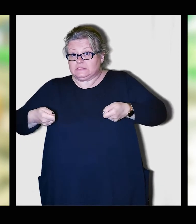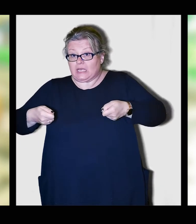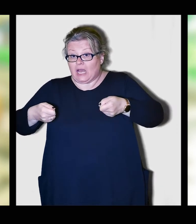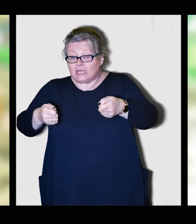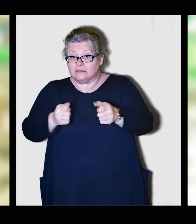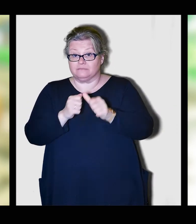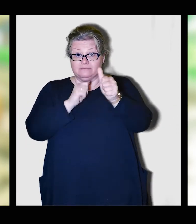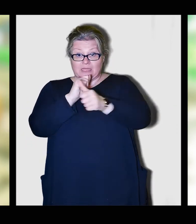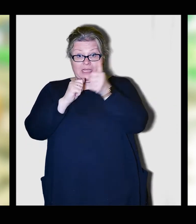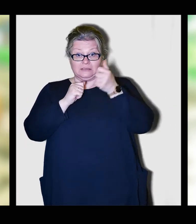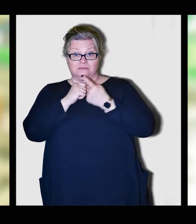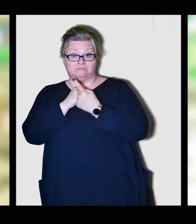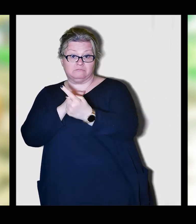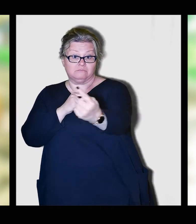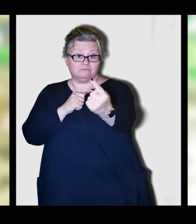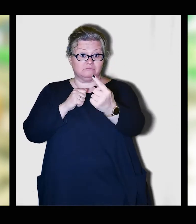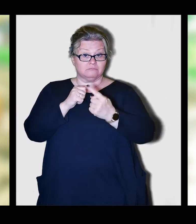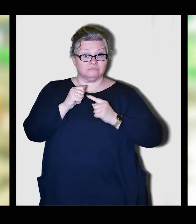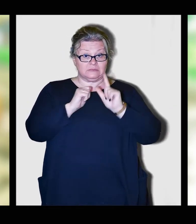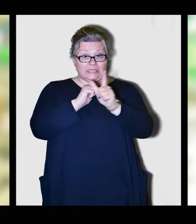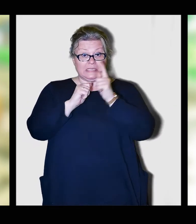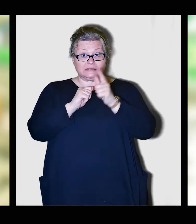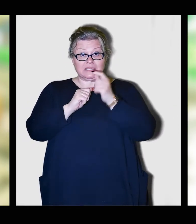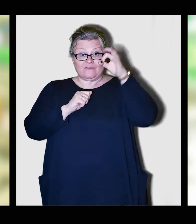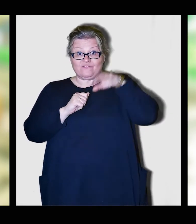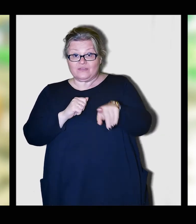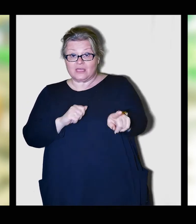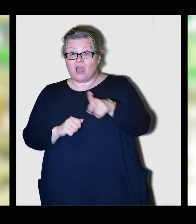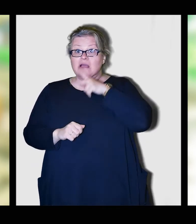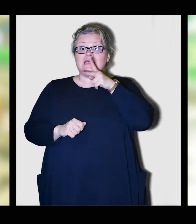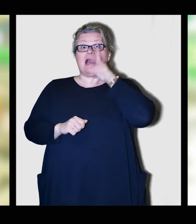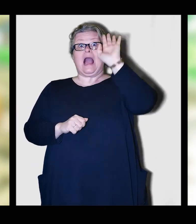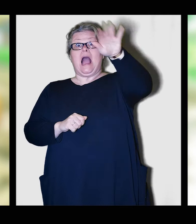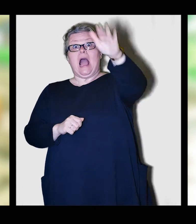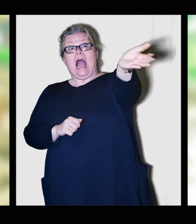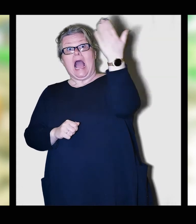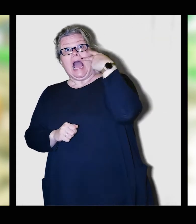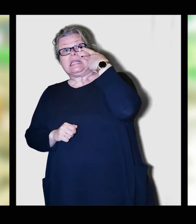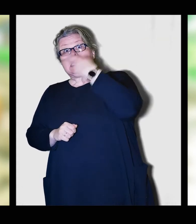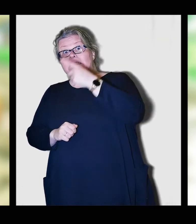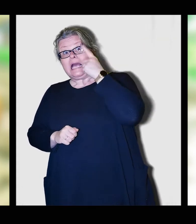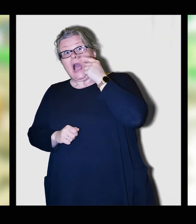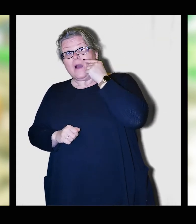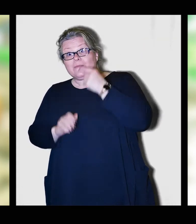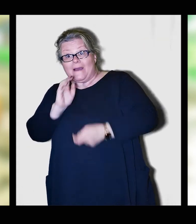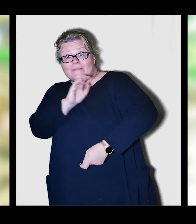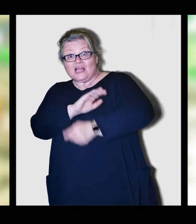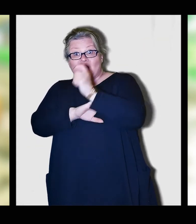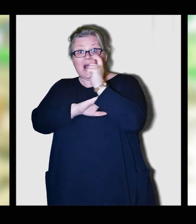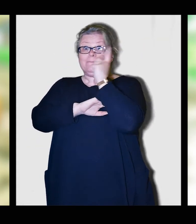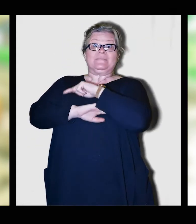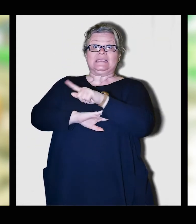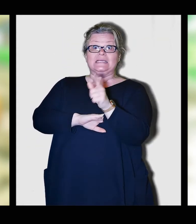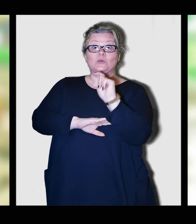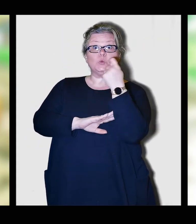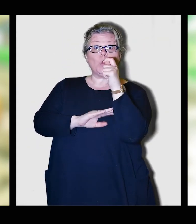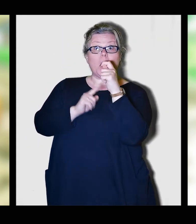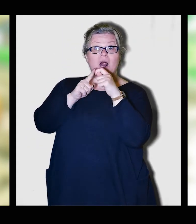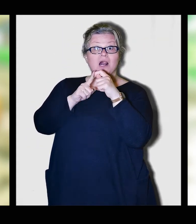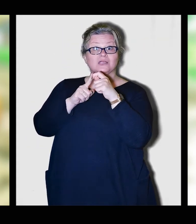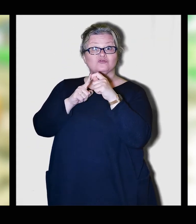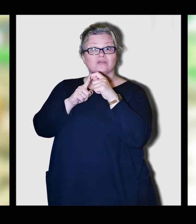fordul, egyszerre csak elkiáltja magát a fiú. Nézze, apám uram, nézze, egy kulcsot találtam.